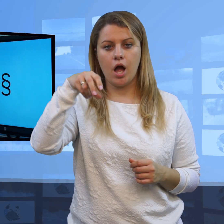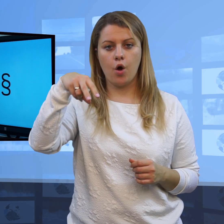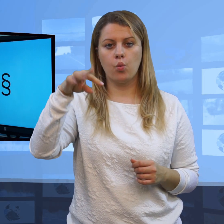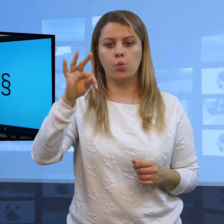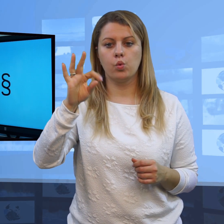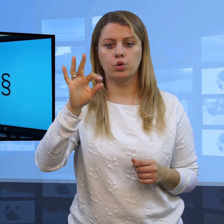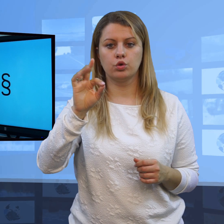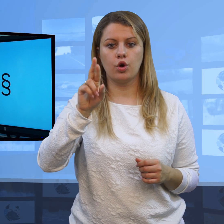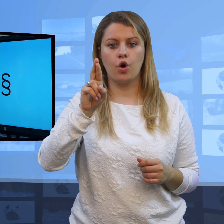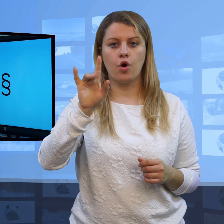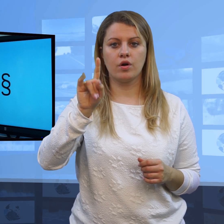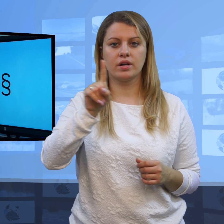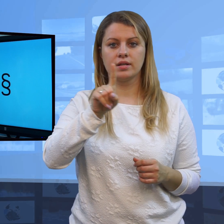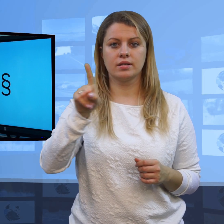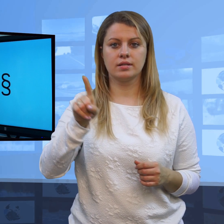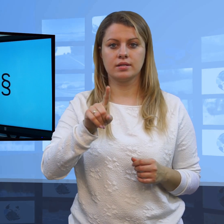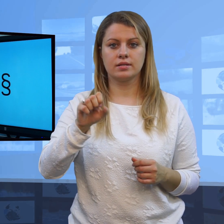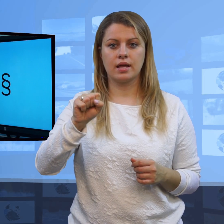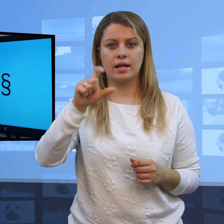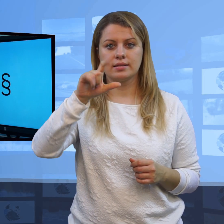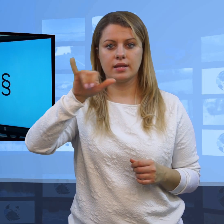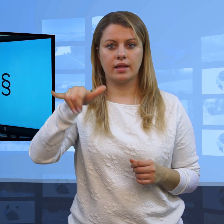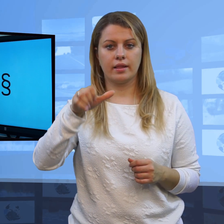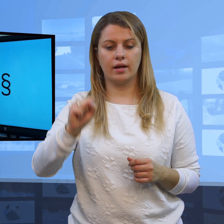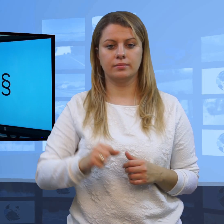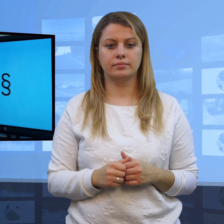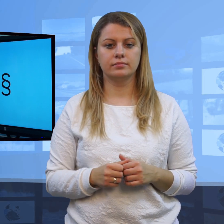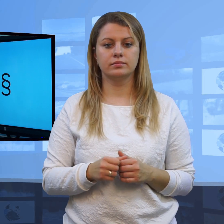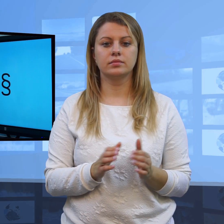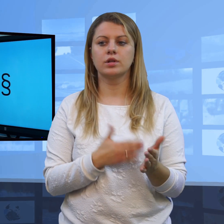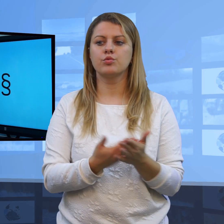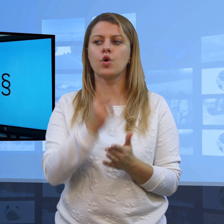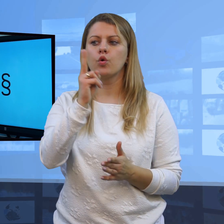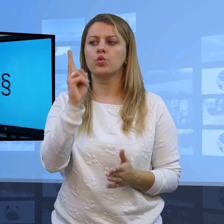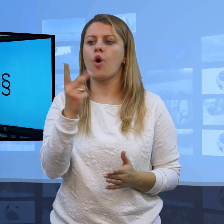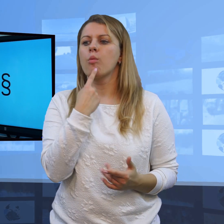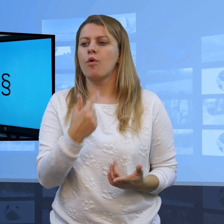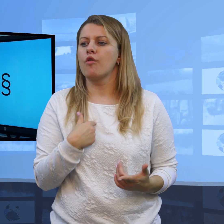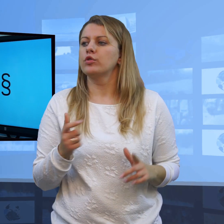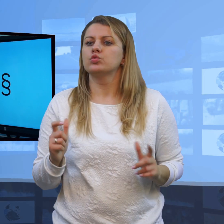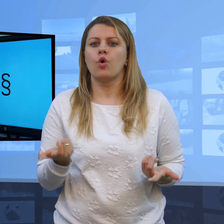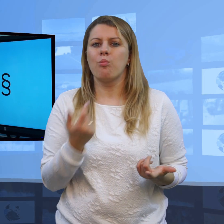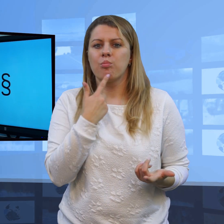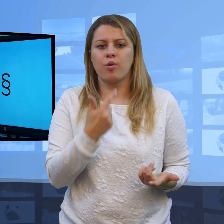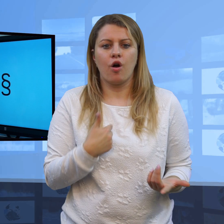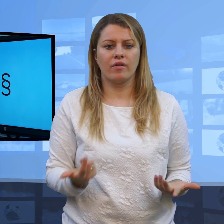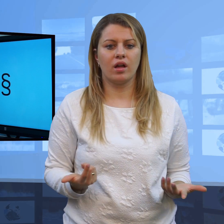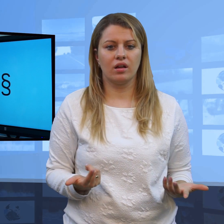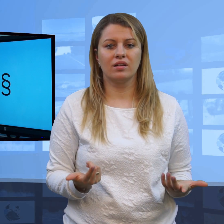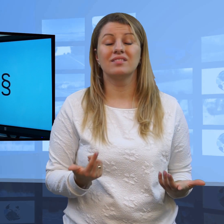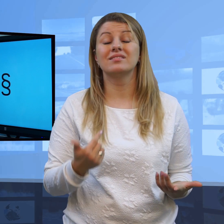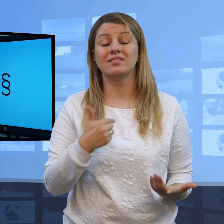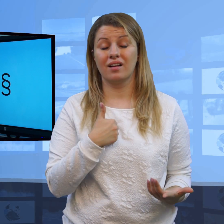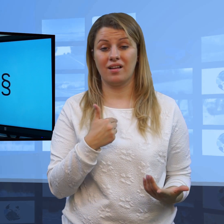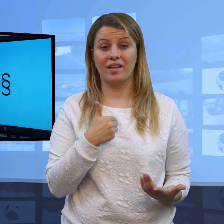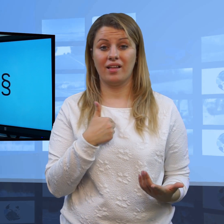polega na tym, że jeżeli ktoś coś ci powie, musisz pokazać mu